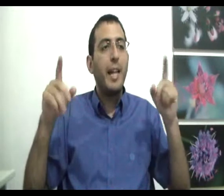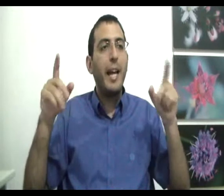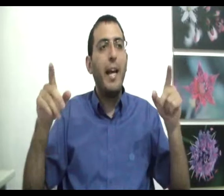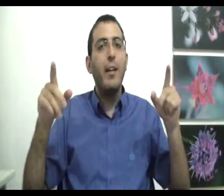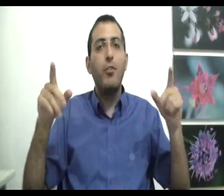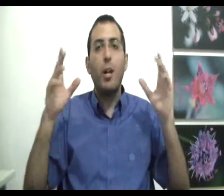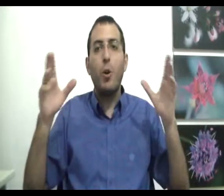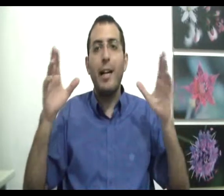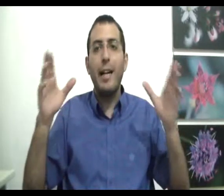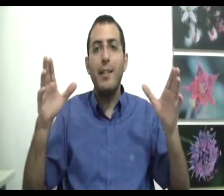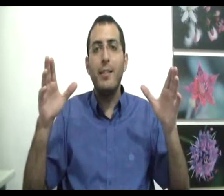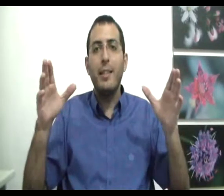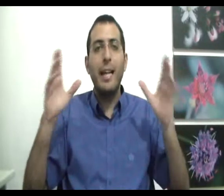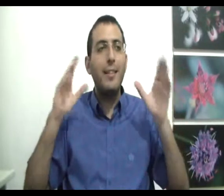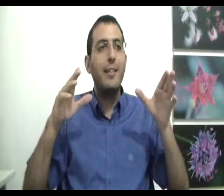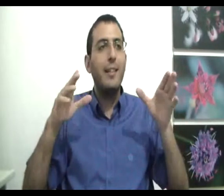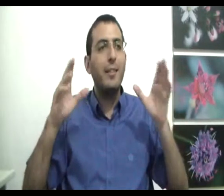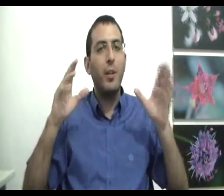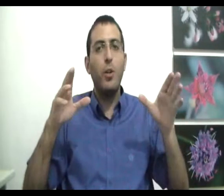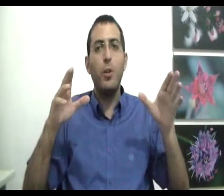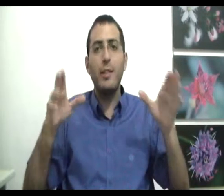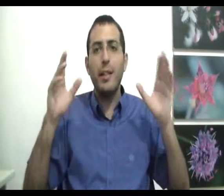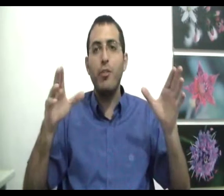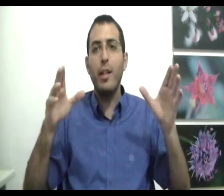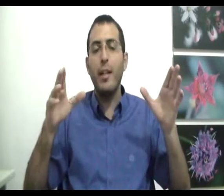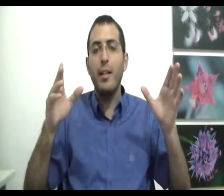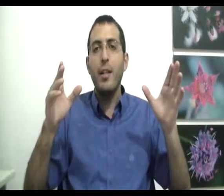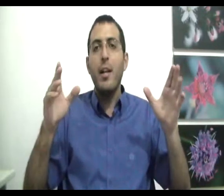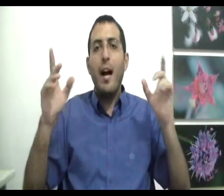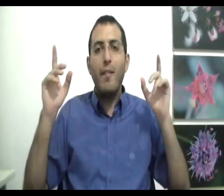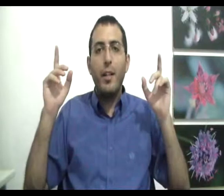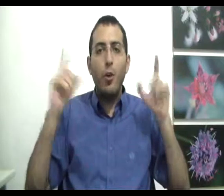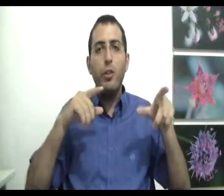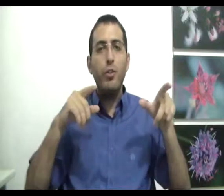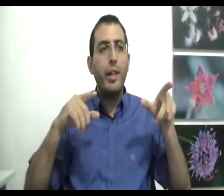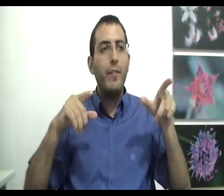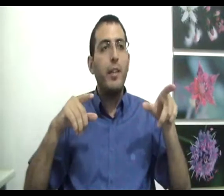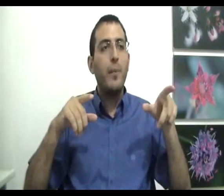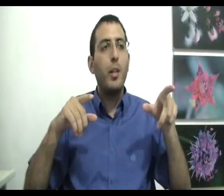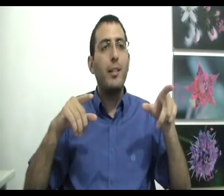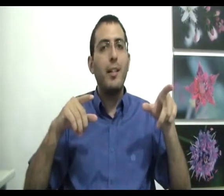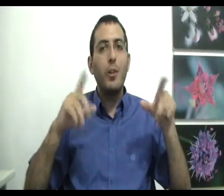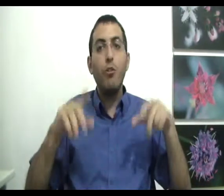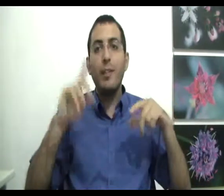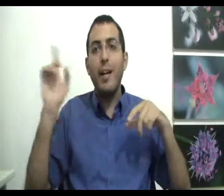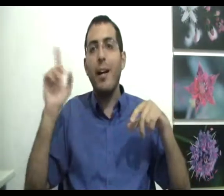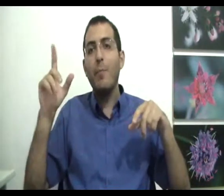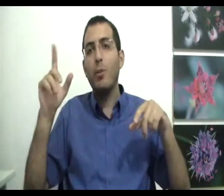ונראה שהכל אחד כי ילד קטן אתה כבר לא יכול להיות אתה צריך להשתגע אבל או שתשתגע ותהיה כמו ילד קטן או שתהיה חכם מאוד